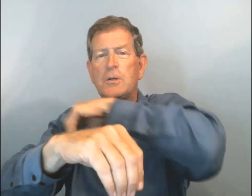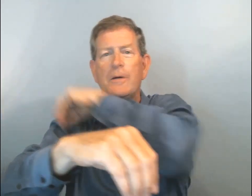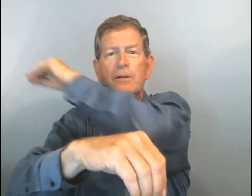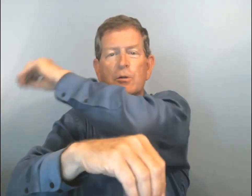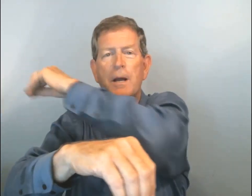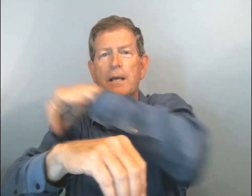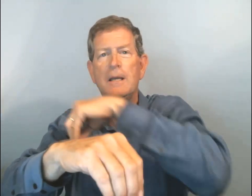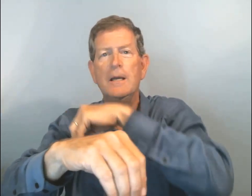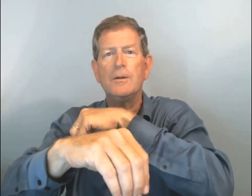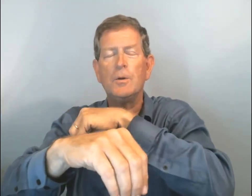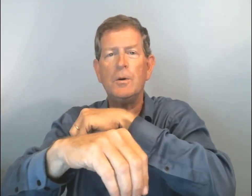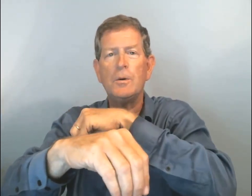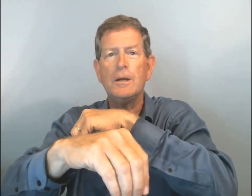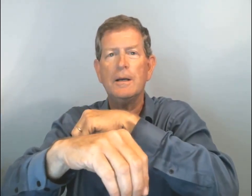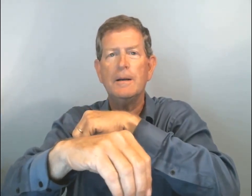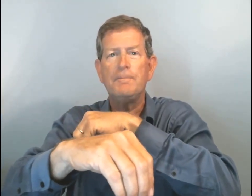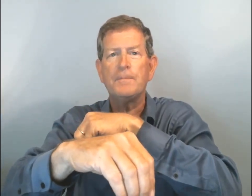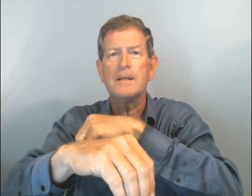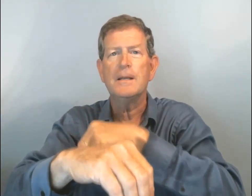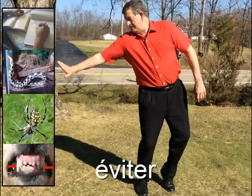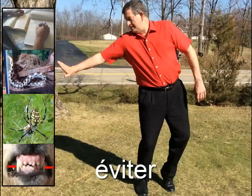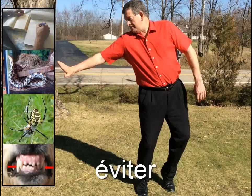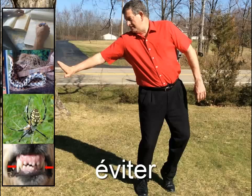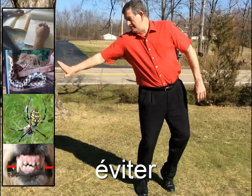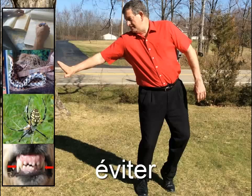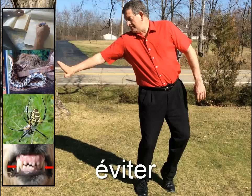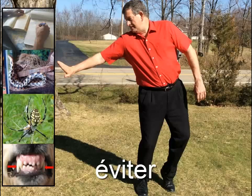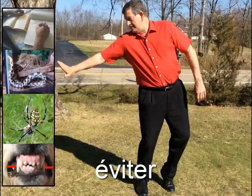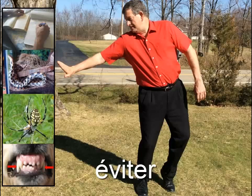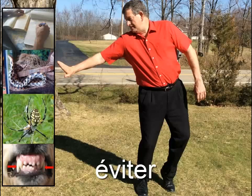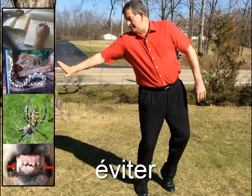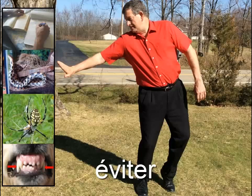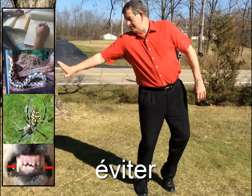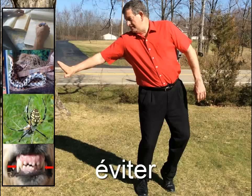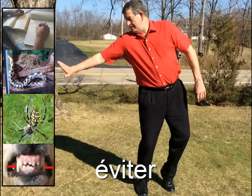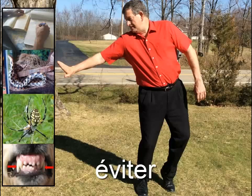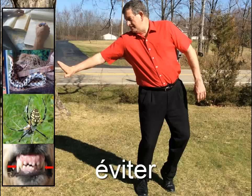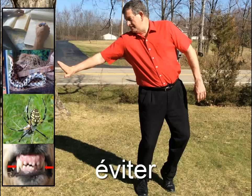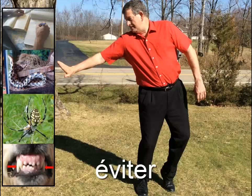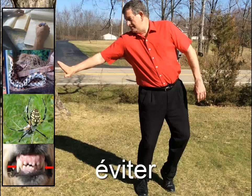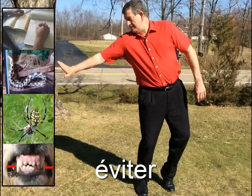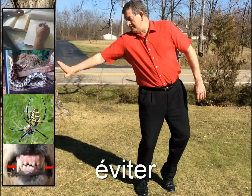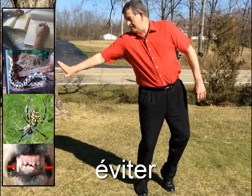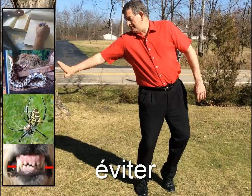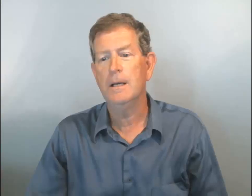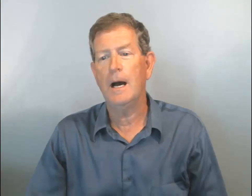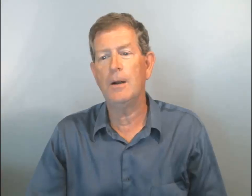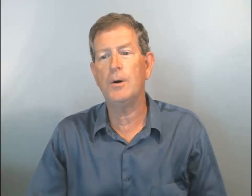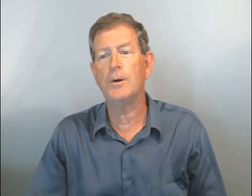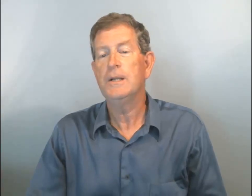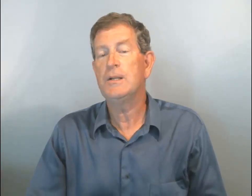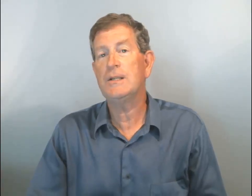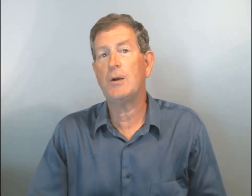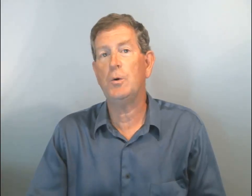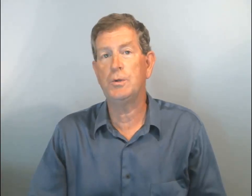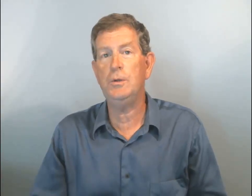temps avec son mari. Donc, éviter. Elle évite son mari. Alors, si ça continue,